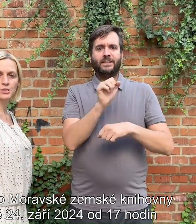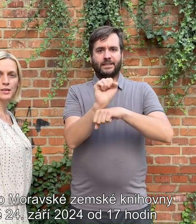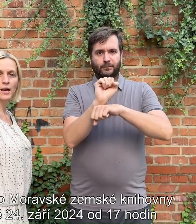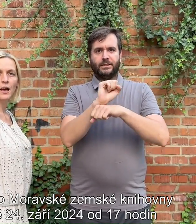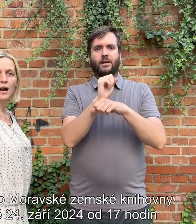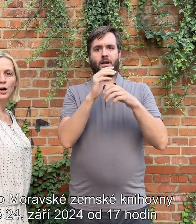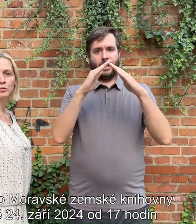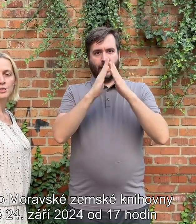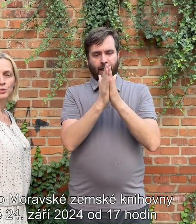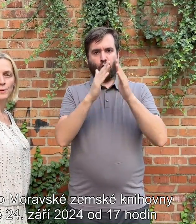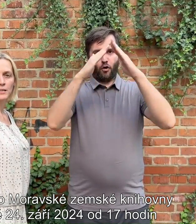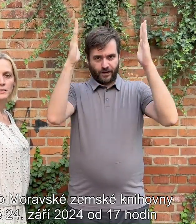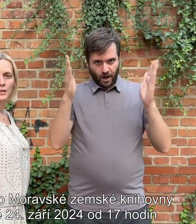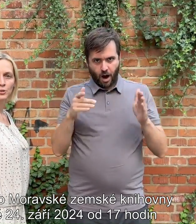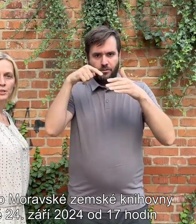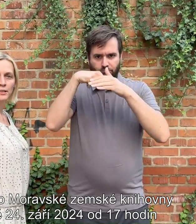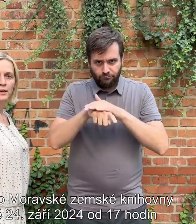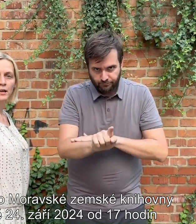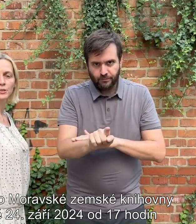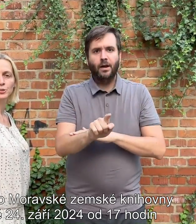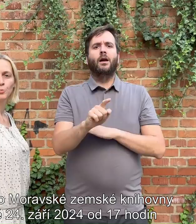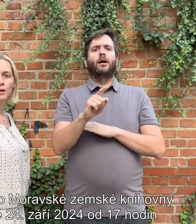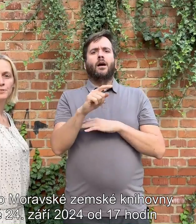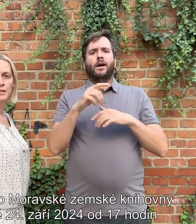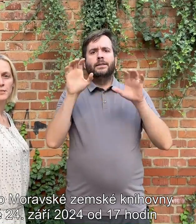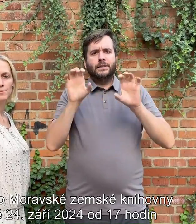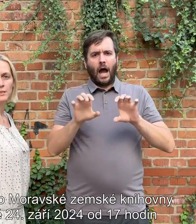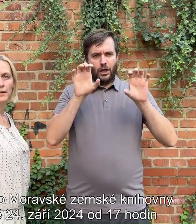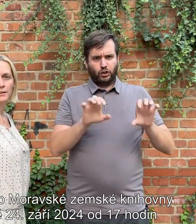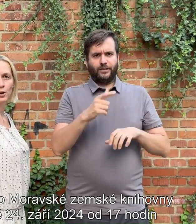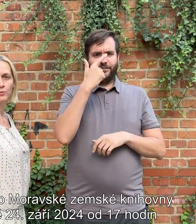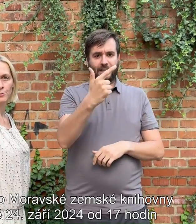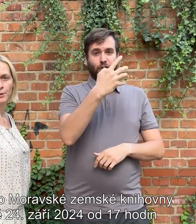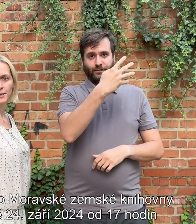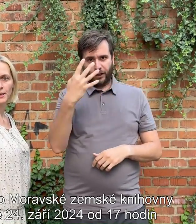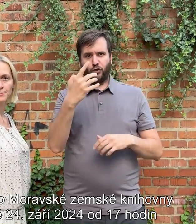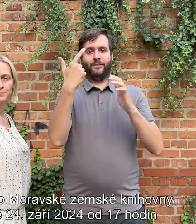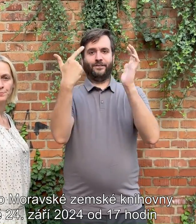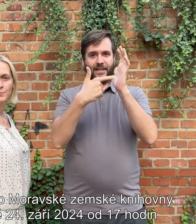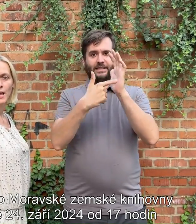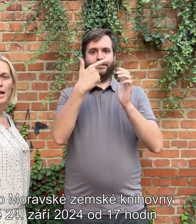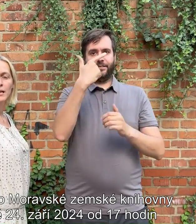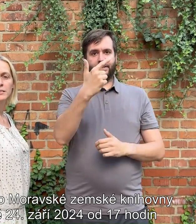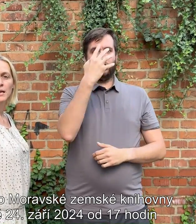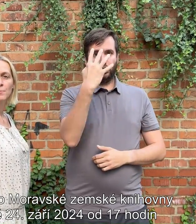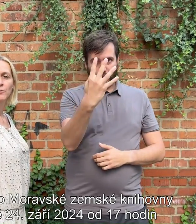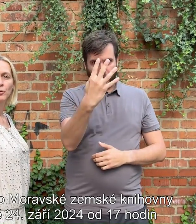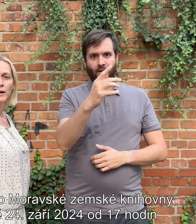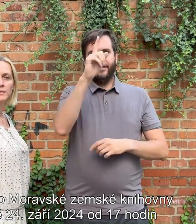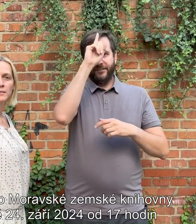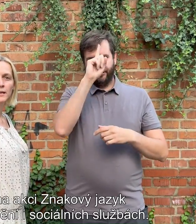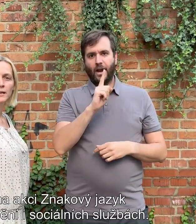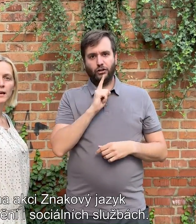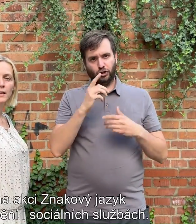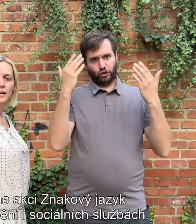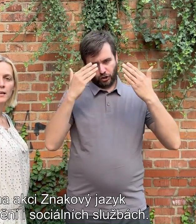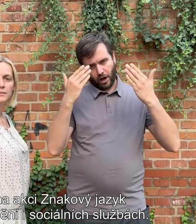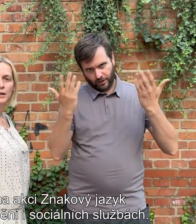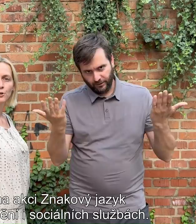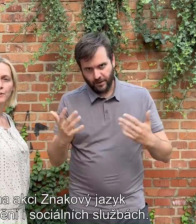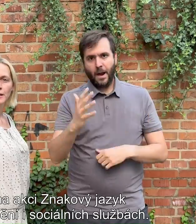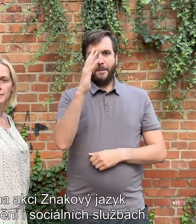od 17. hodin do moravské zemského v Brně na zajímavou akci